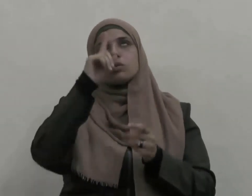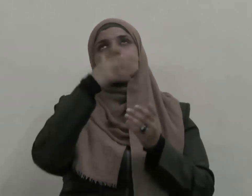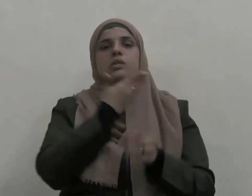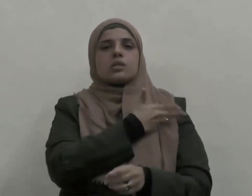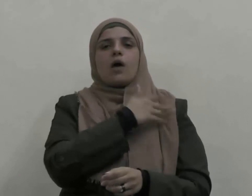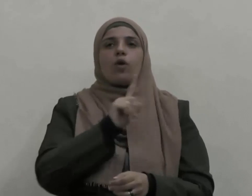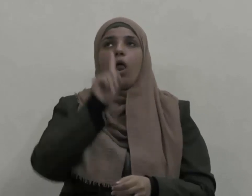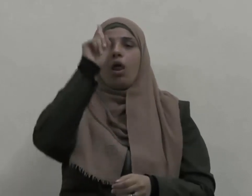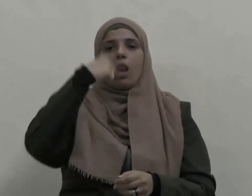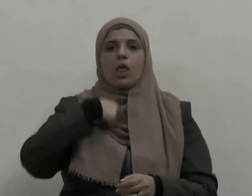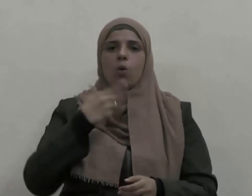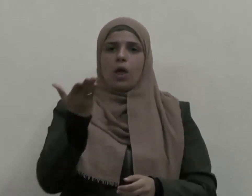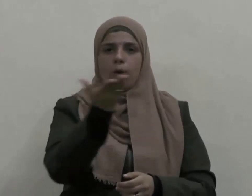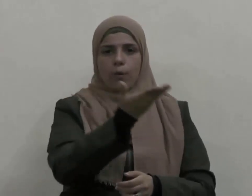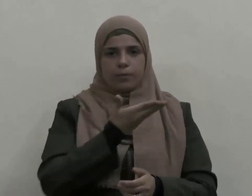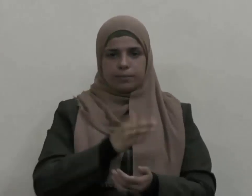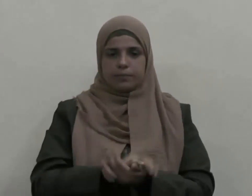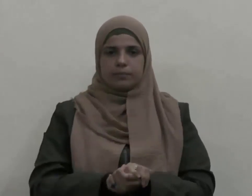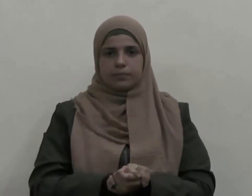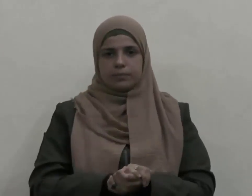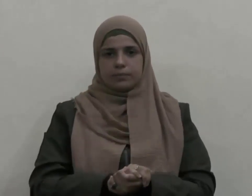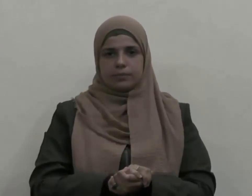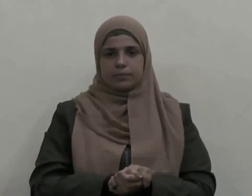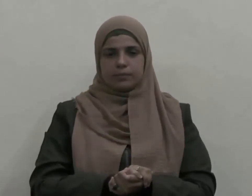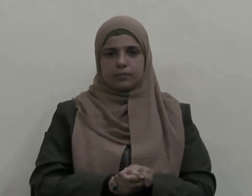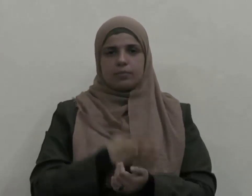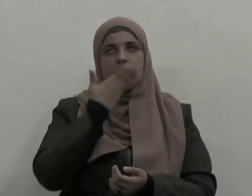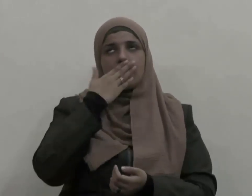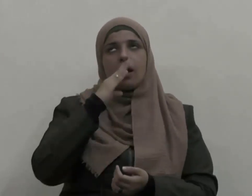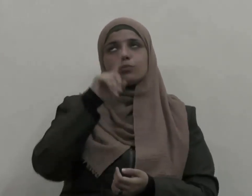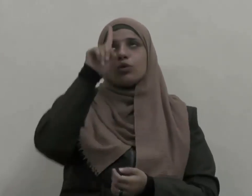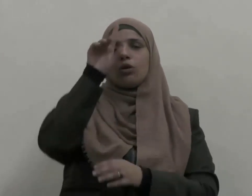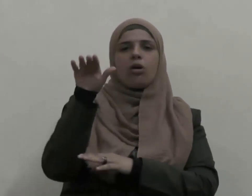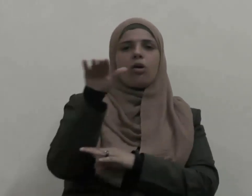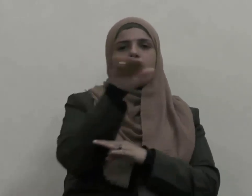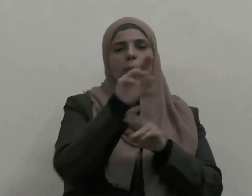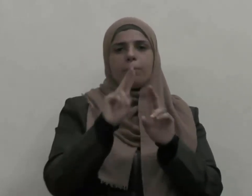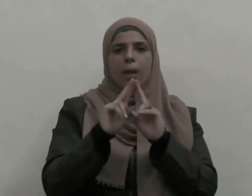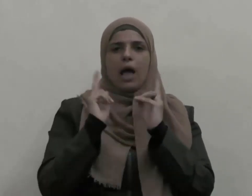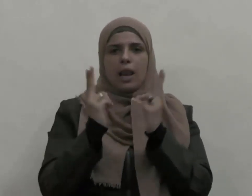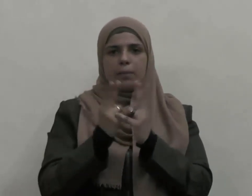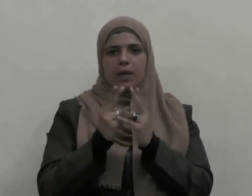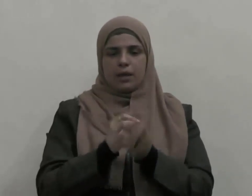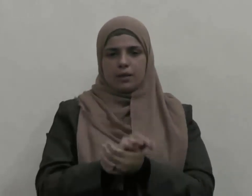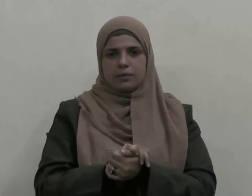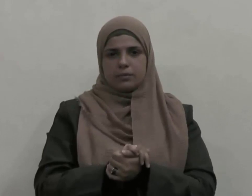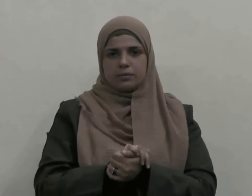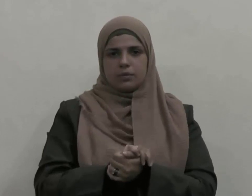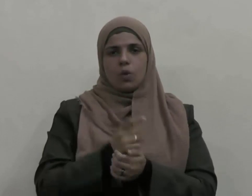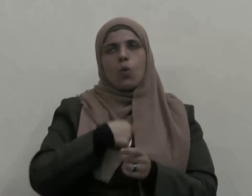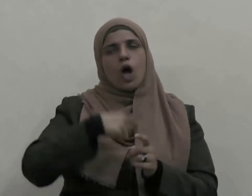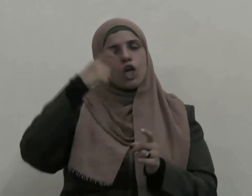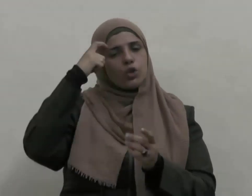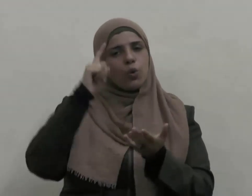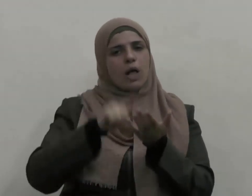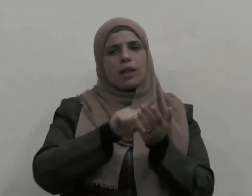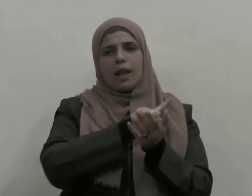ولكم الحمد لله رب العالمين وأشهد أن لا إله إلا الله